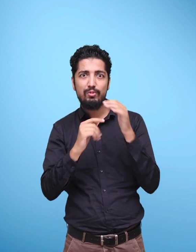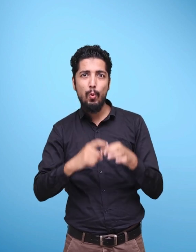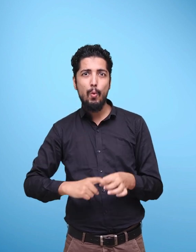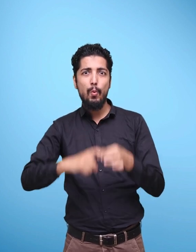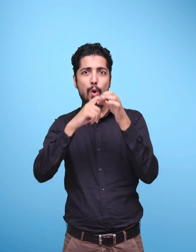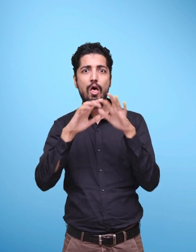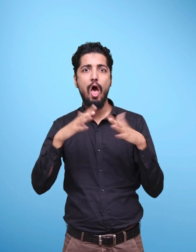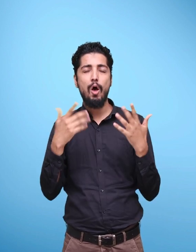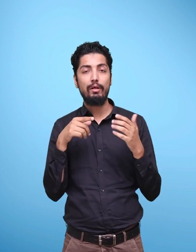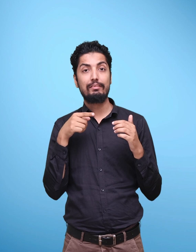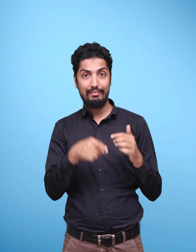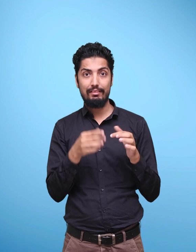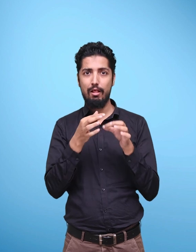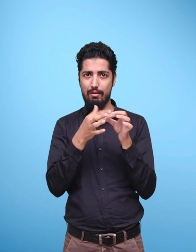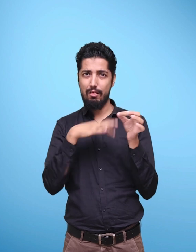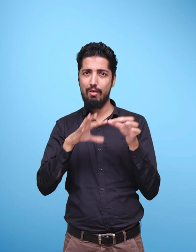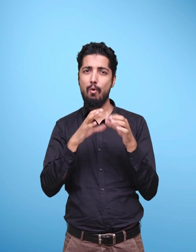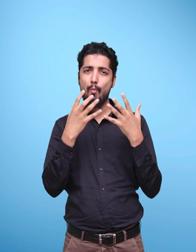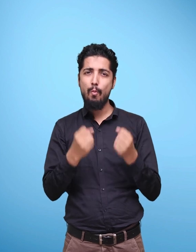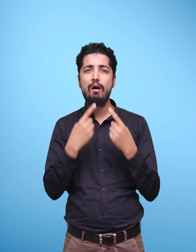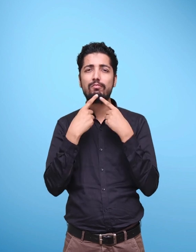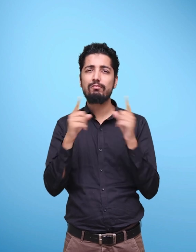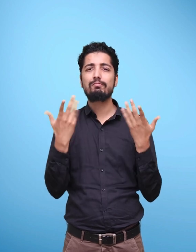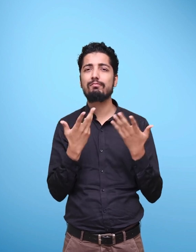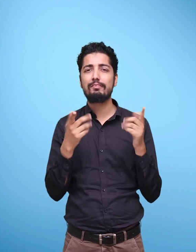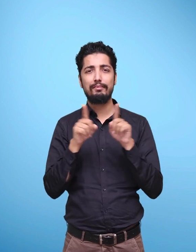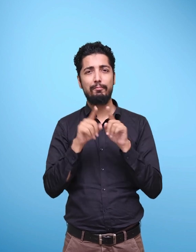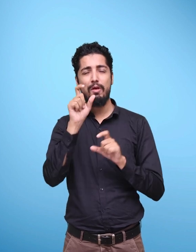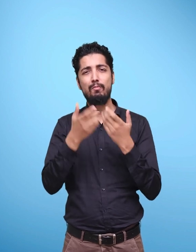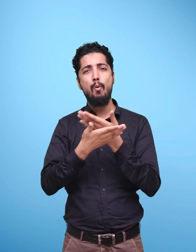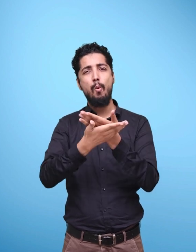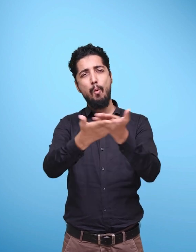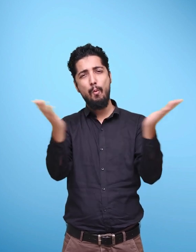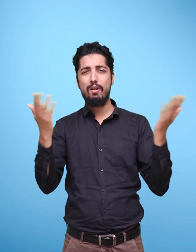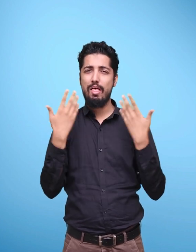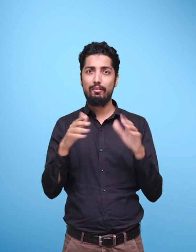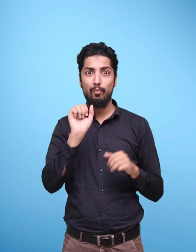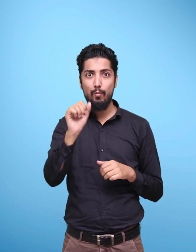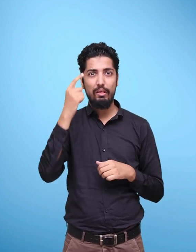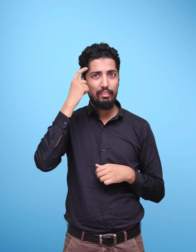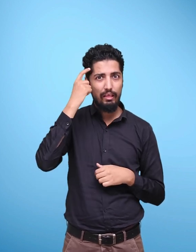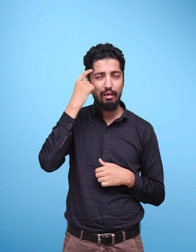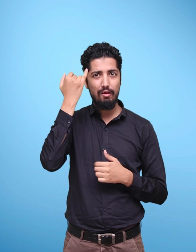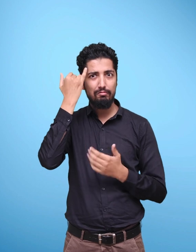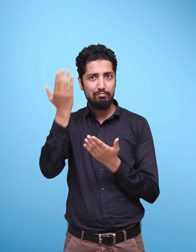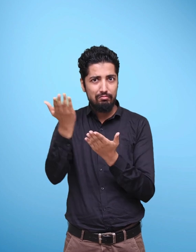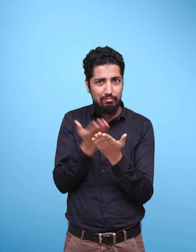forward to critical comments and suggestions from all its stakeholders to further improve upon this textbook.